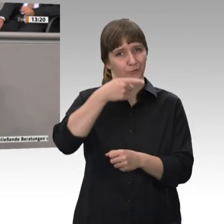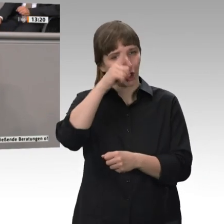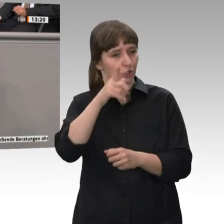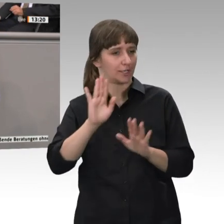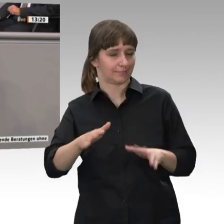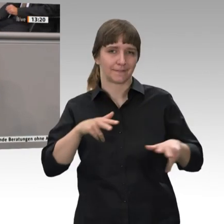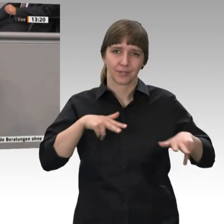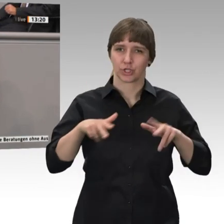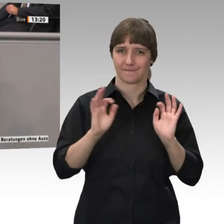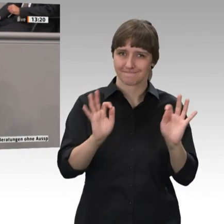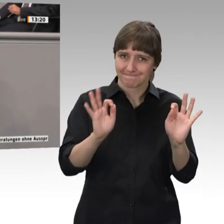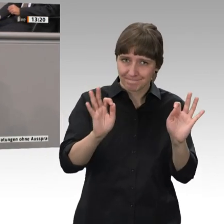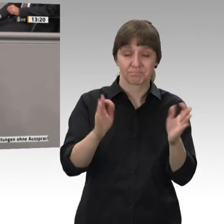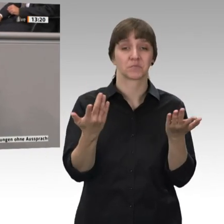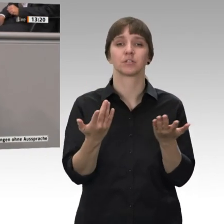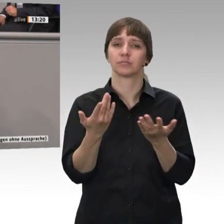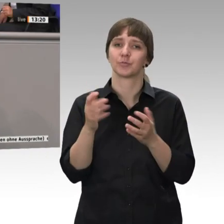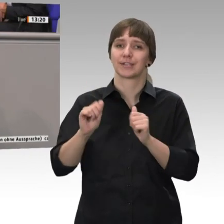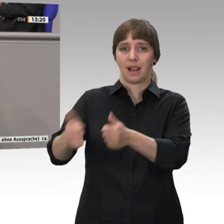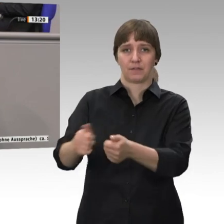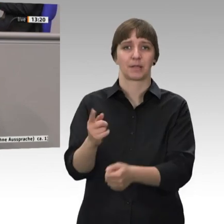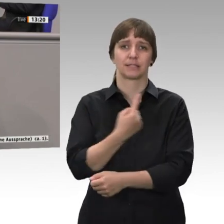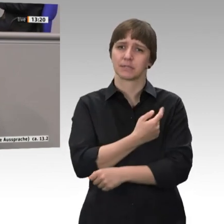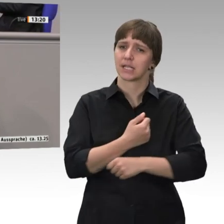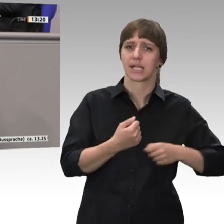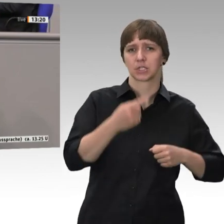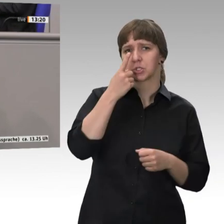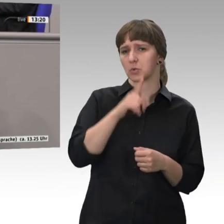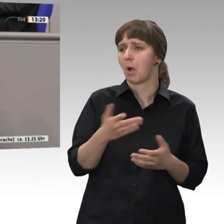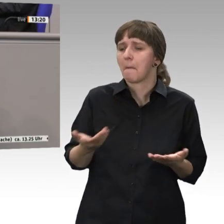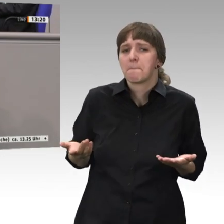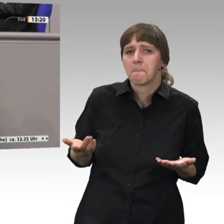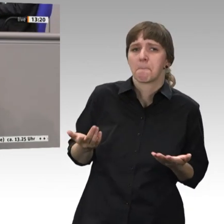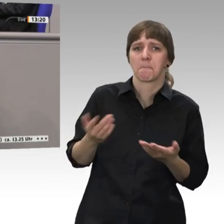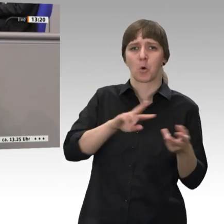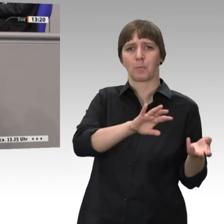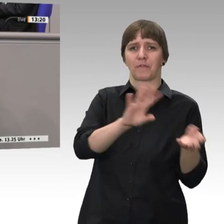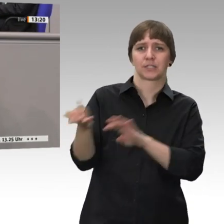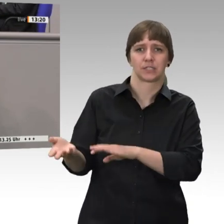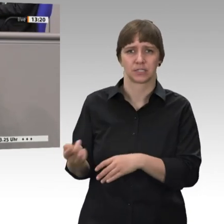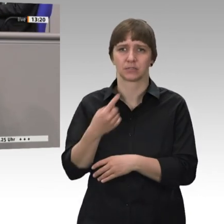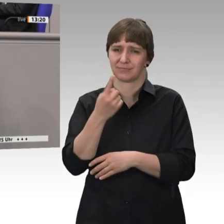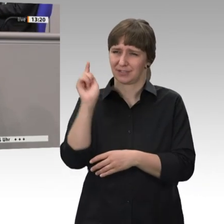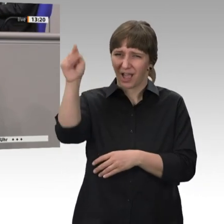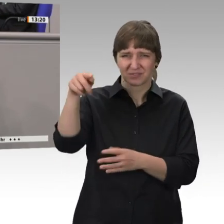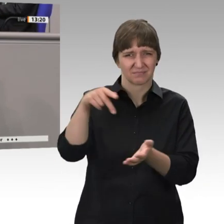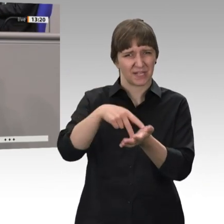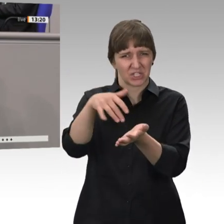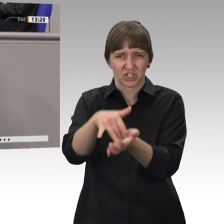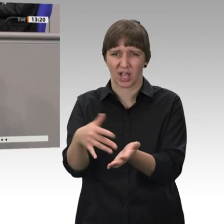denken jedoch nur wieder an linke Umverteilung. Draußen stirbt der Mittelstand. Sie treten noch nach. Wir lehnen Ihren Antrag deshalb mit aller Entschiedenheit